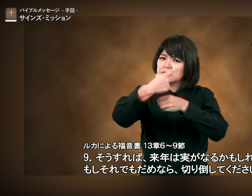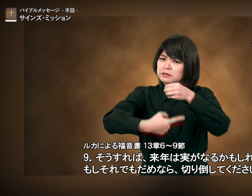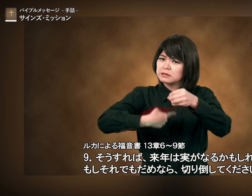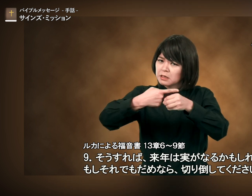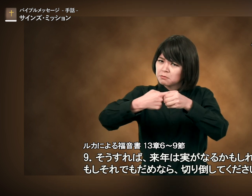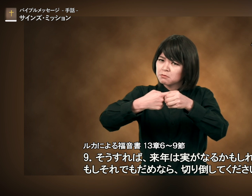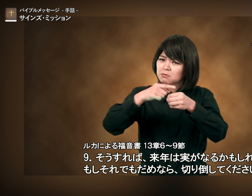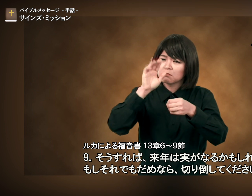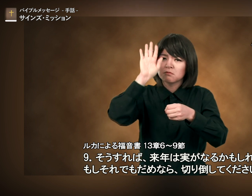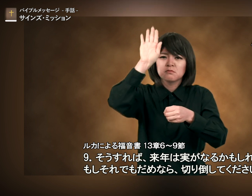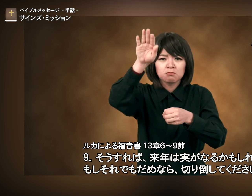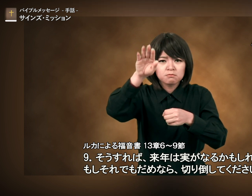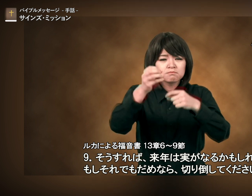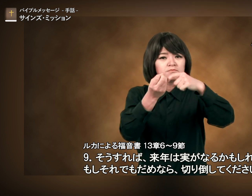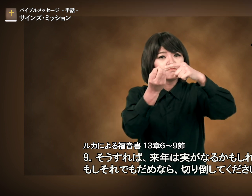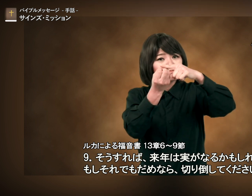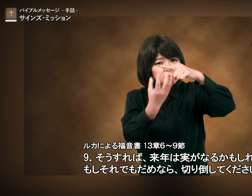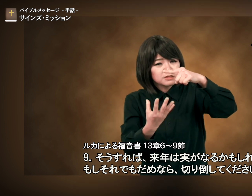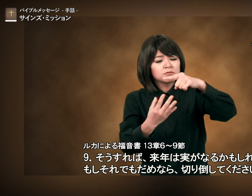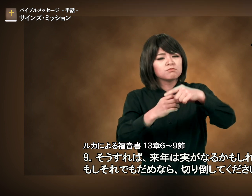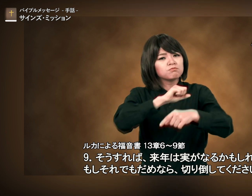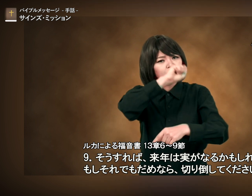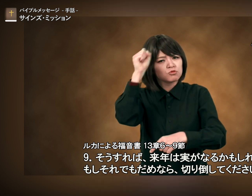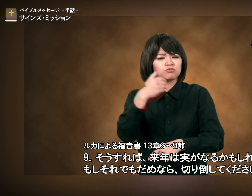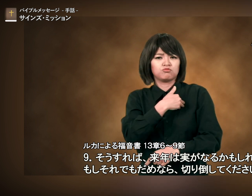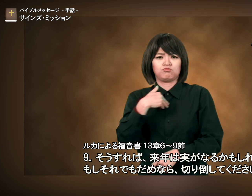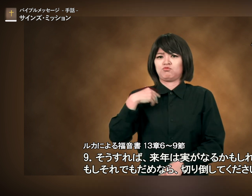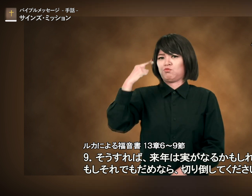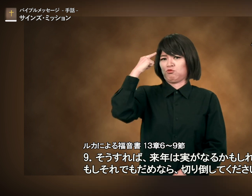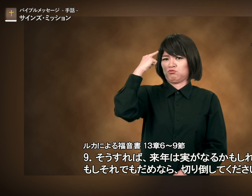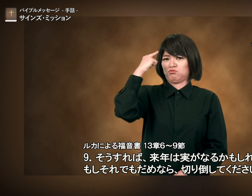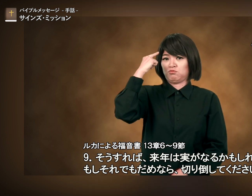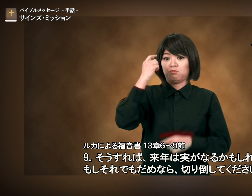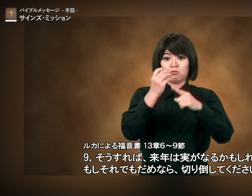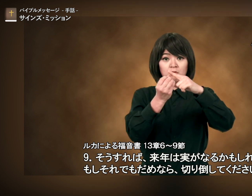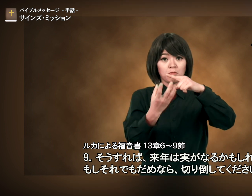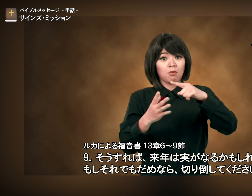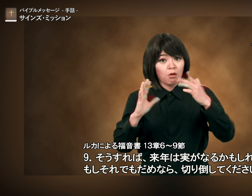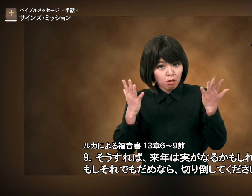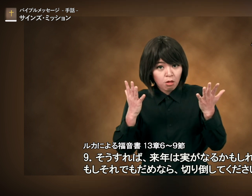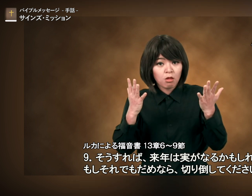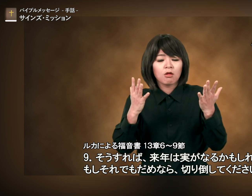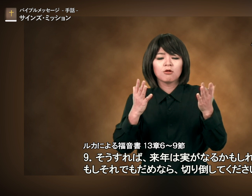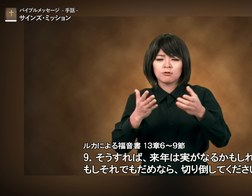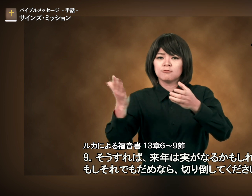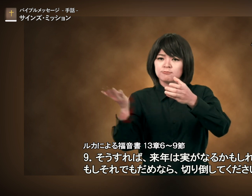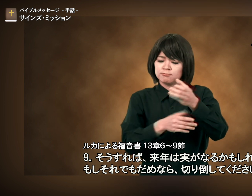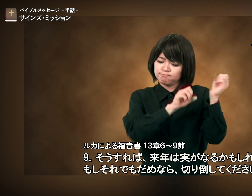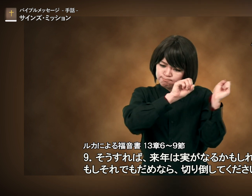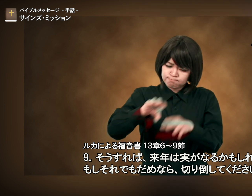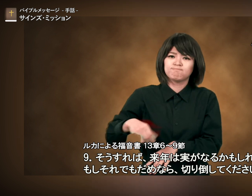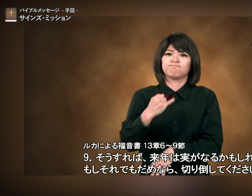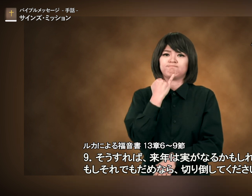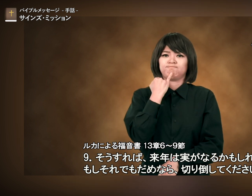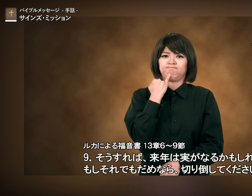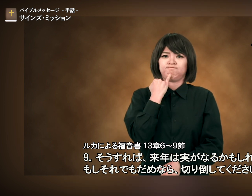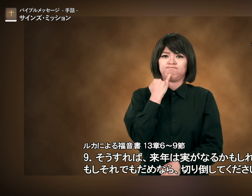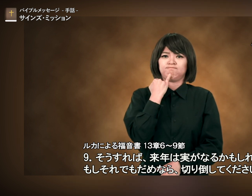そうすれば来年は実がなるかもしれませんもしそれでもダメなら切り倒して